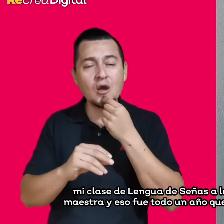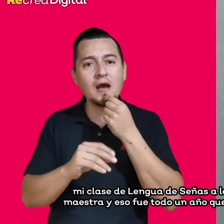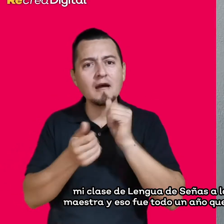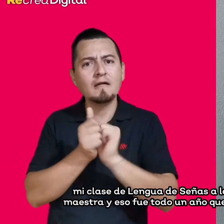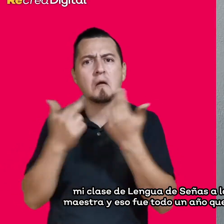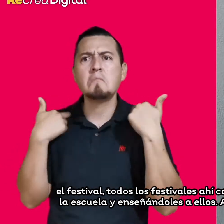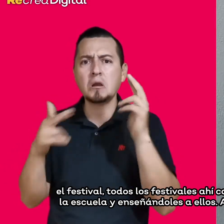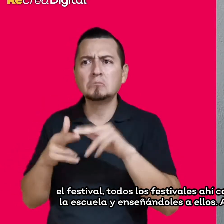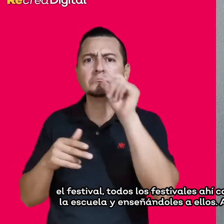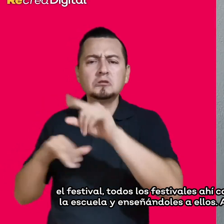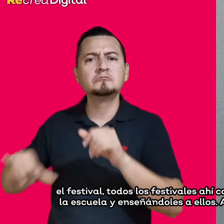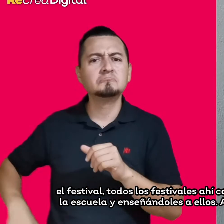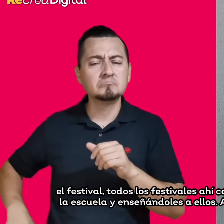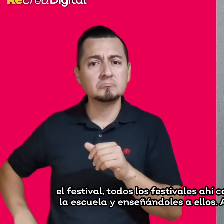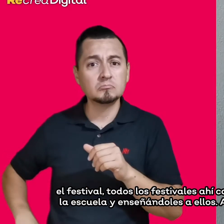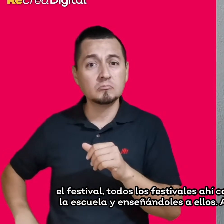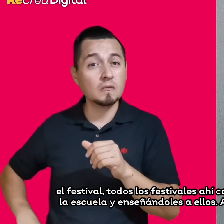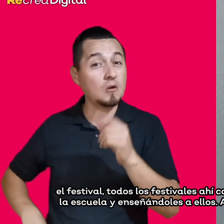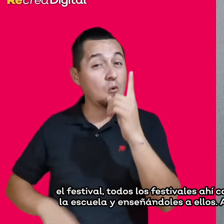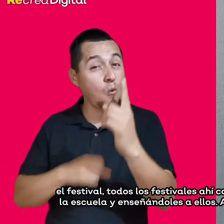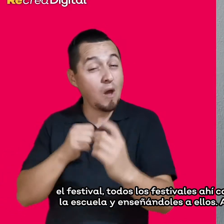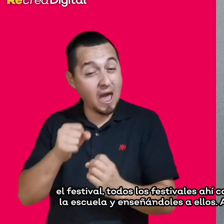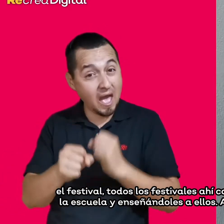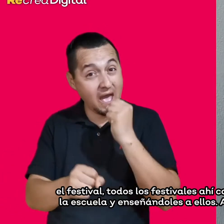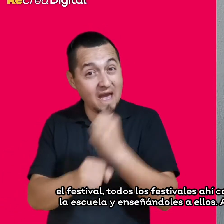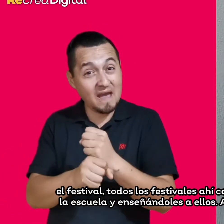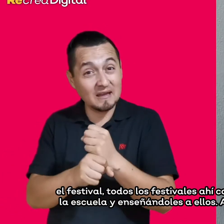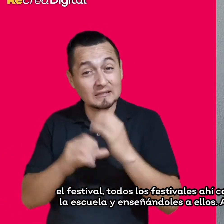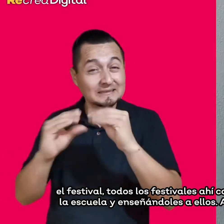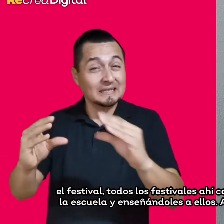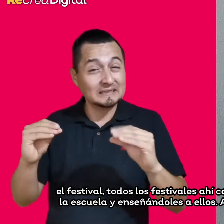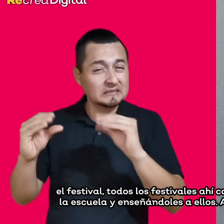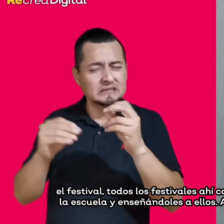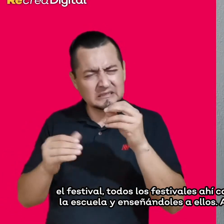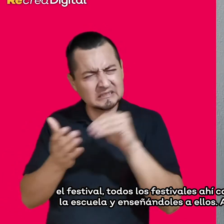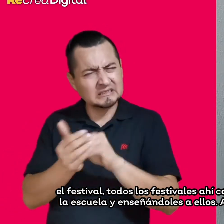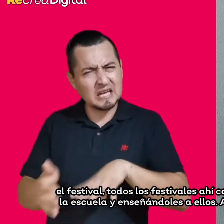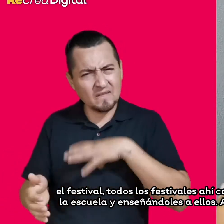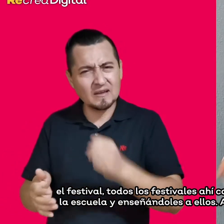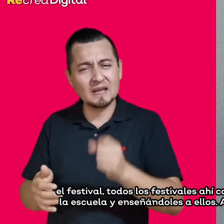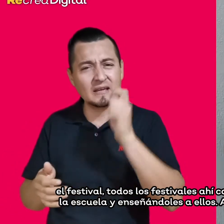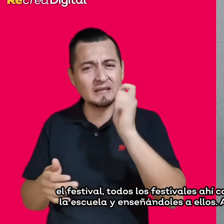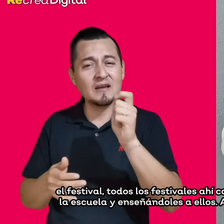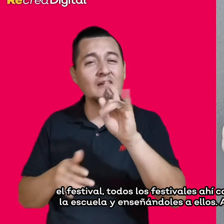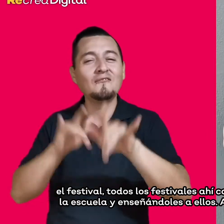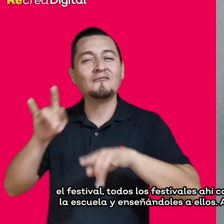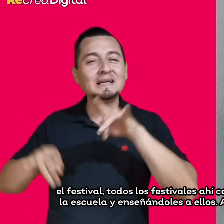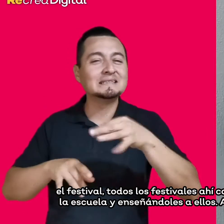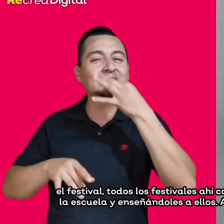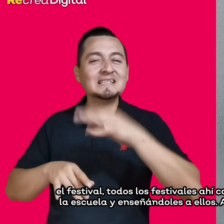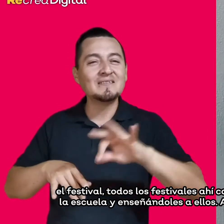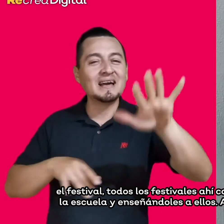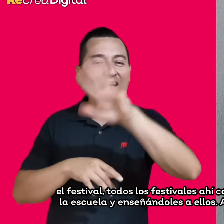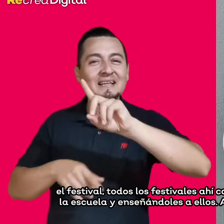aventaba al festival, todos los festivales ahí con ellos, y era todo el día estar en la escuela y